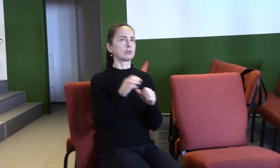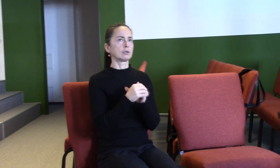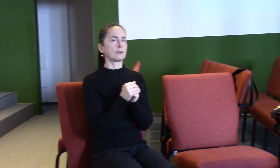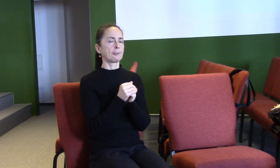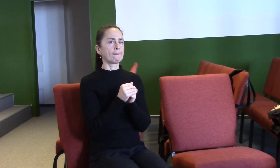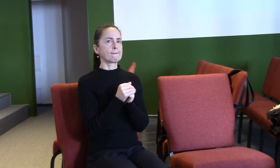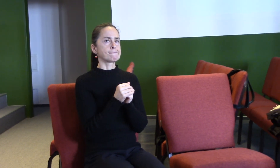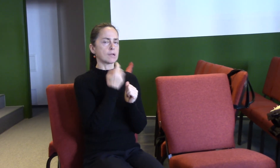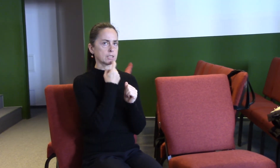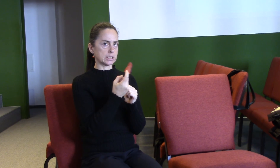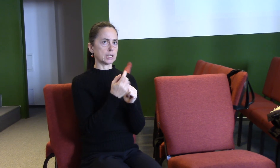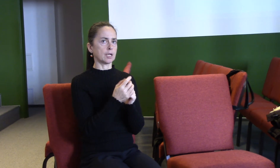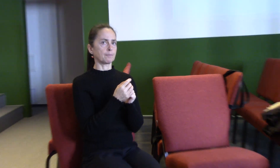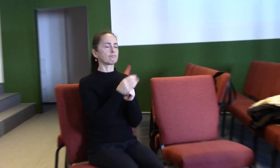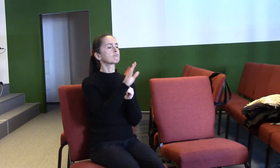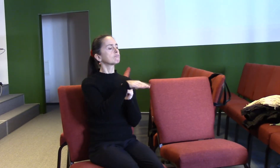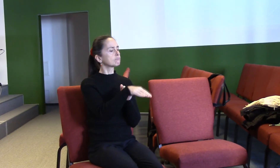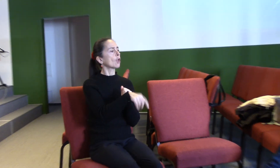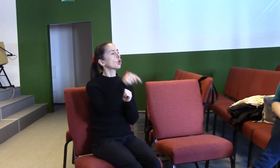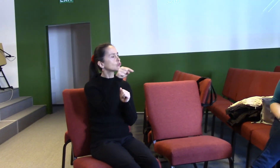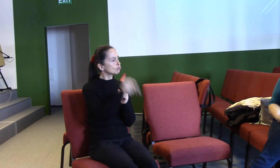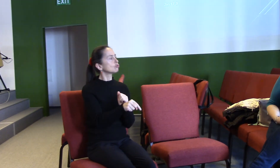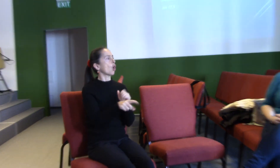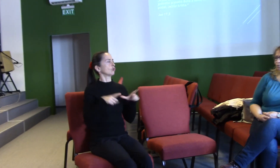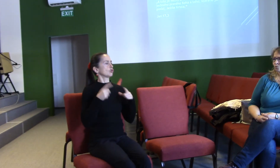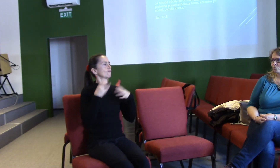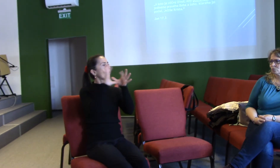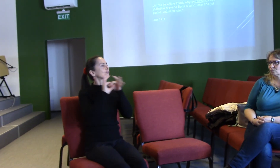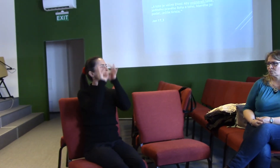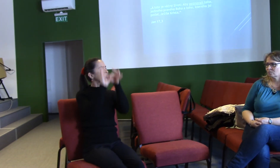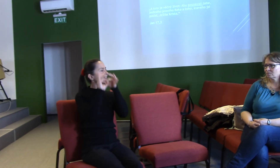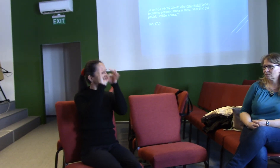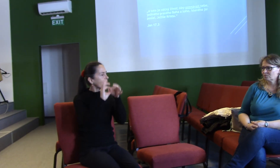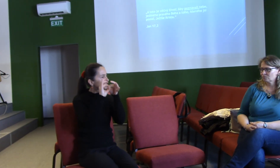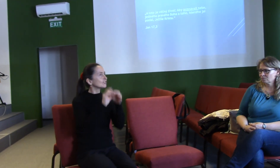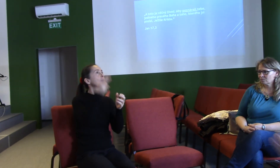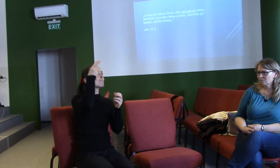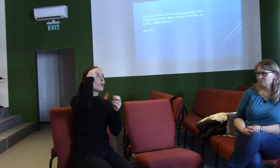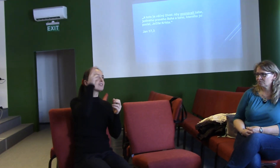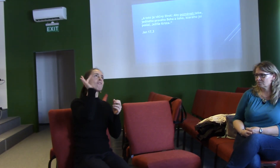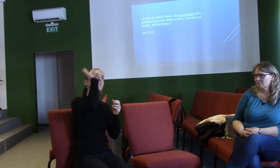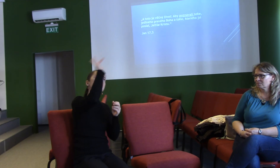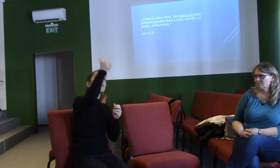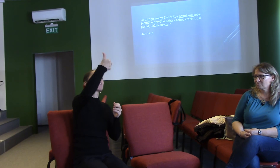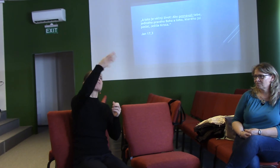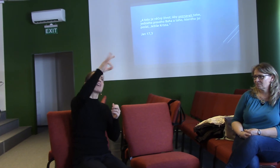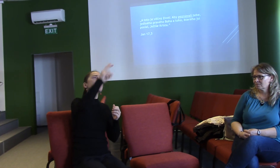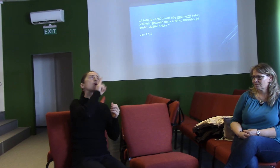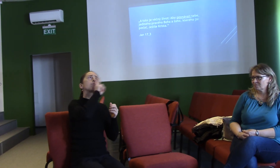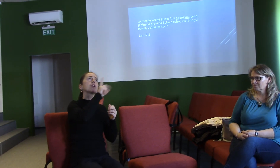A toto je věčný život, aby poznávali tebe jediného pravého Boha a toho, kterého jsi poslal